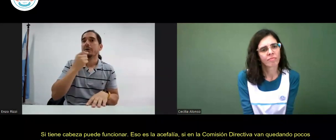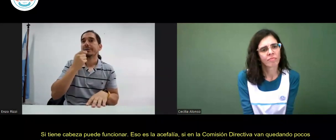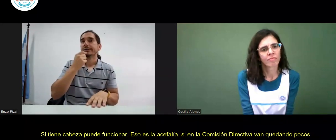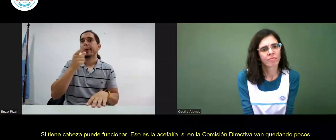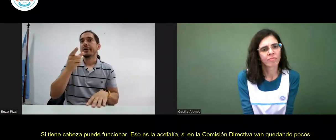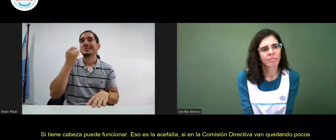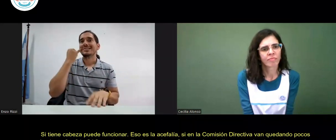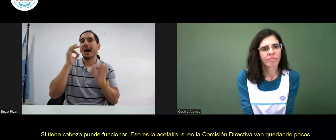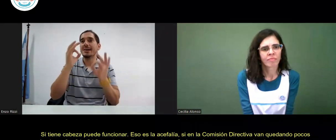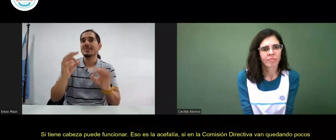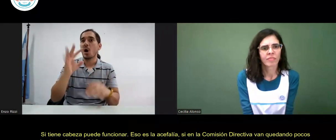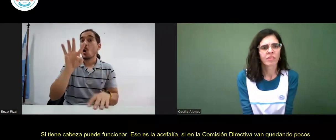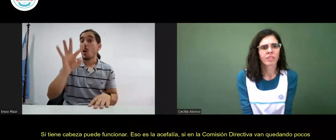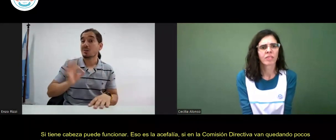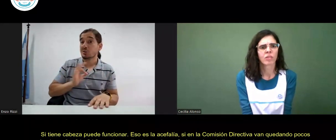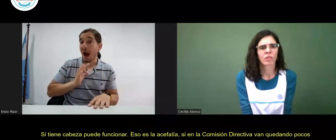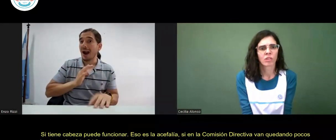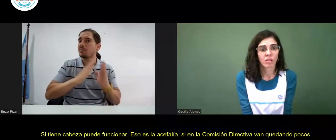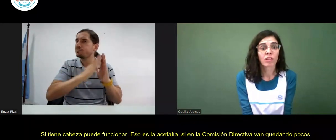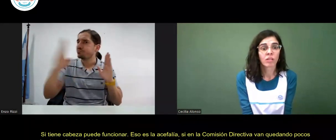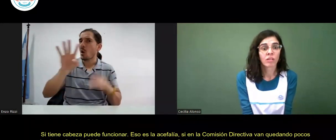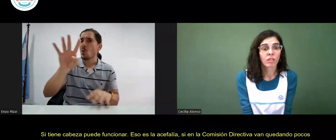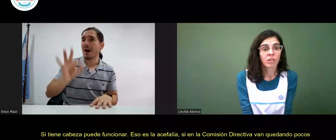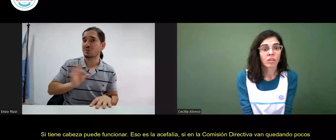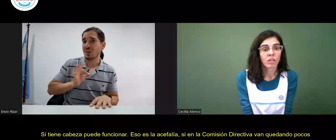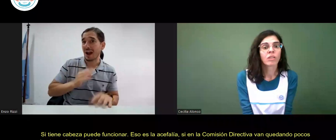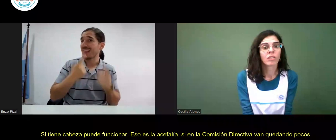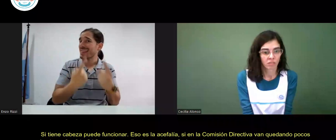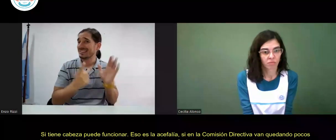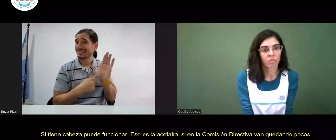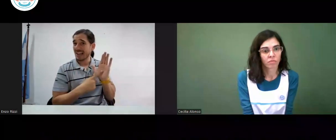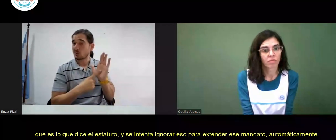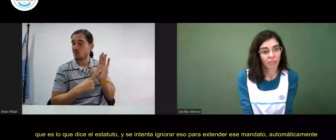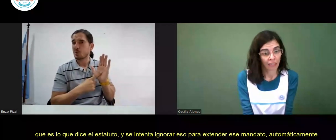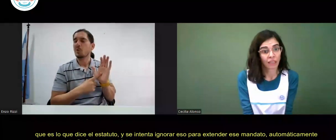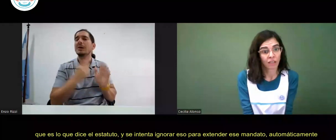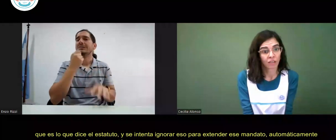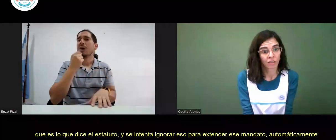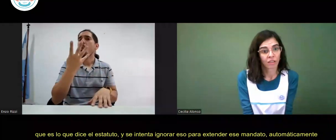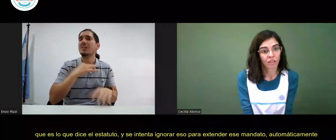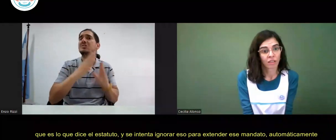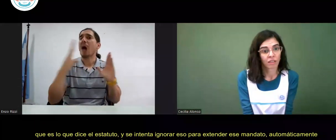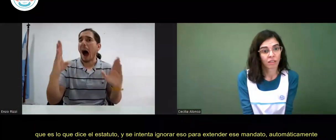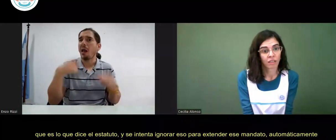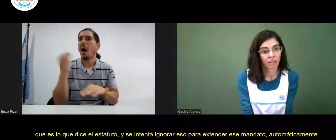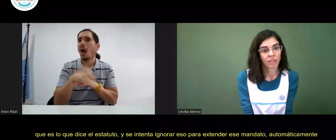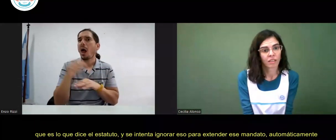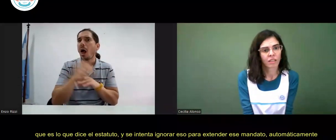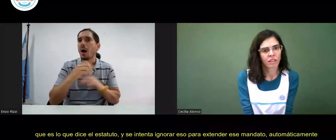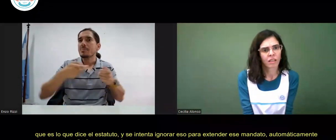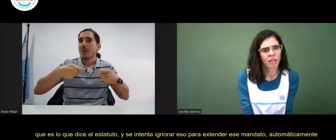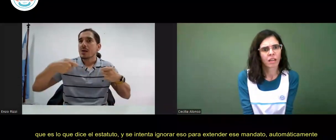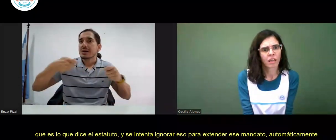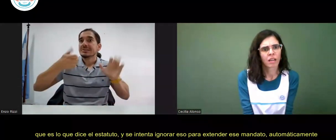paralizada, se cierra. O si, por ejemplo, llegamos a los cuatro años de mandato, que es lo que dice el estatuto,